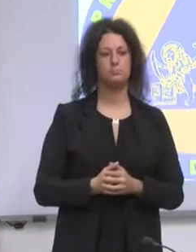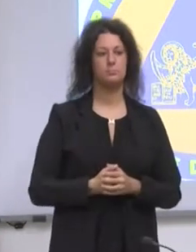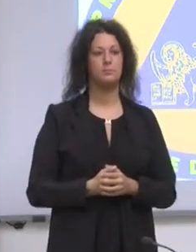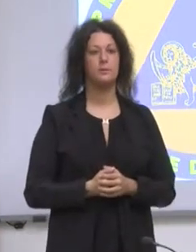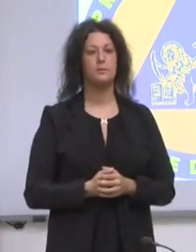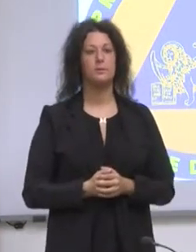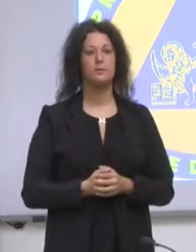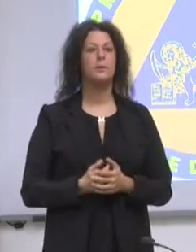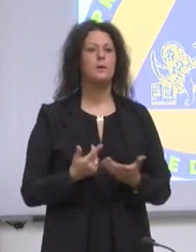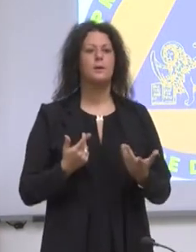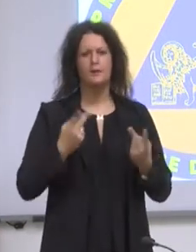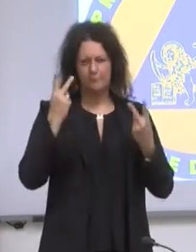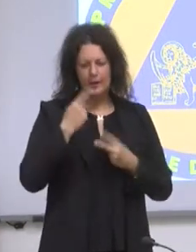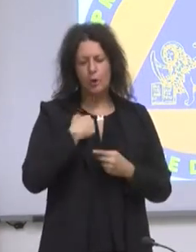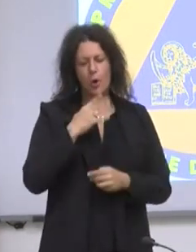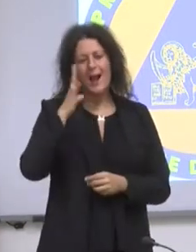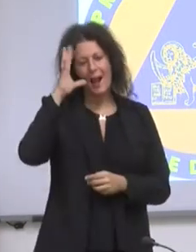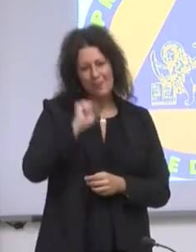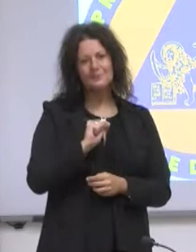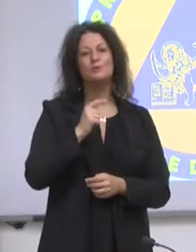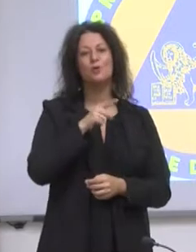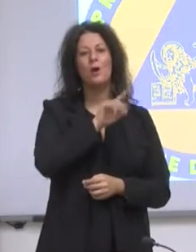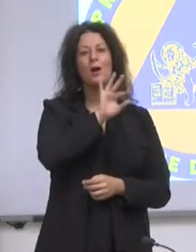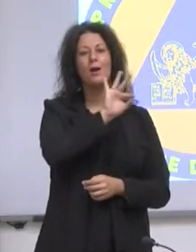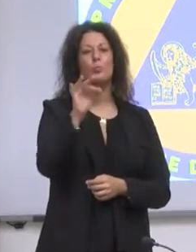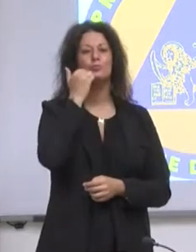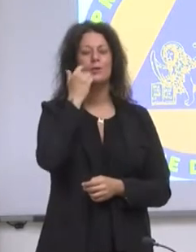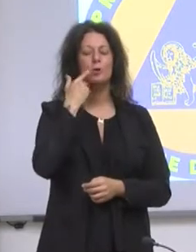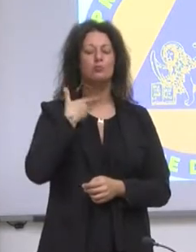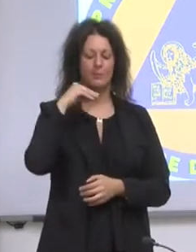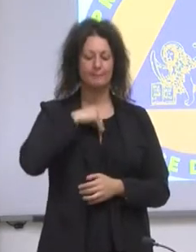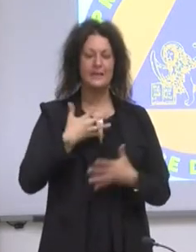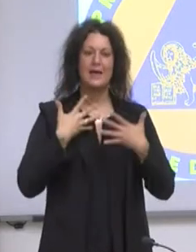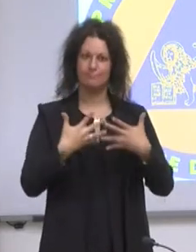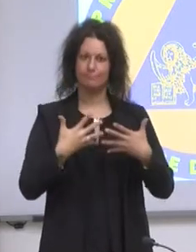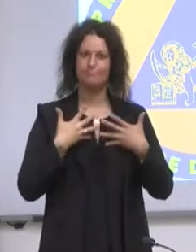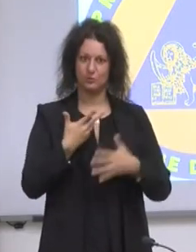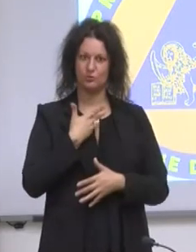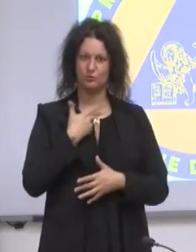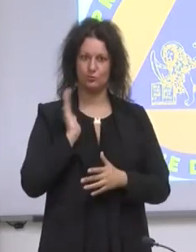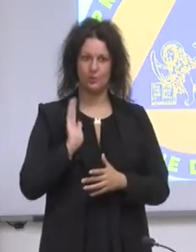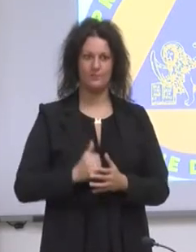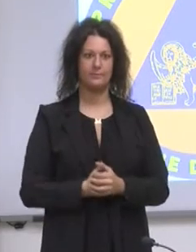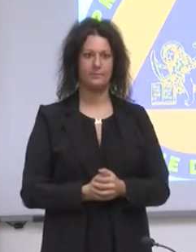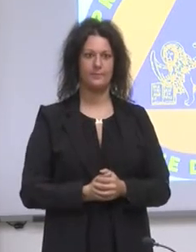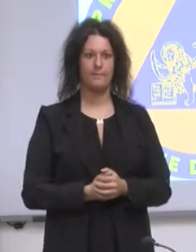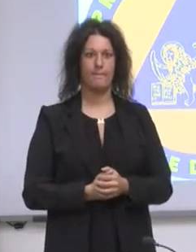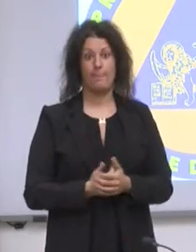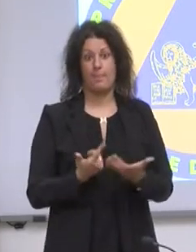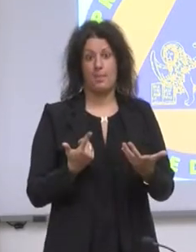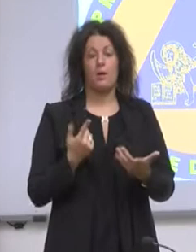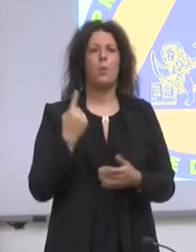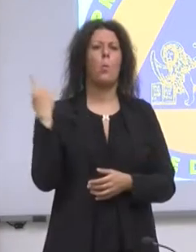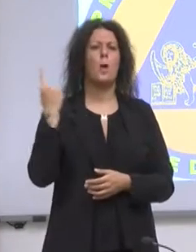Capisco fino in fondo tutte le ansie dei genitori, bisogna essere dei criminali a pensare che i genitori siano degli esaltati, leggo